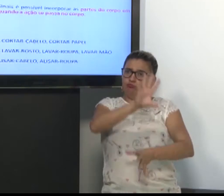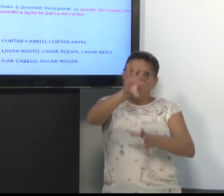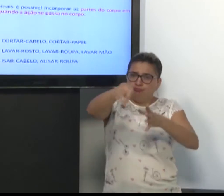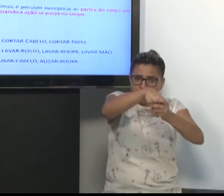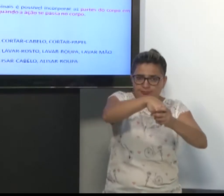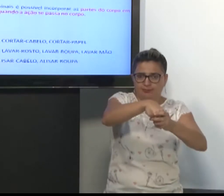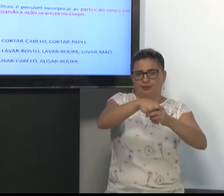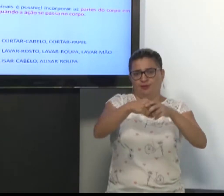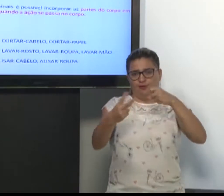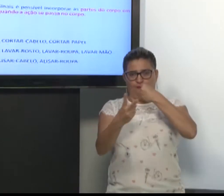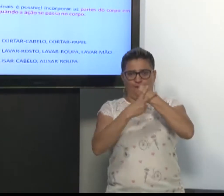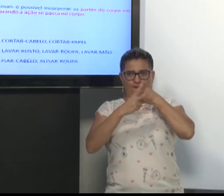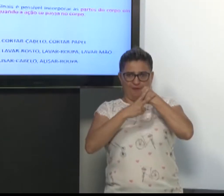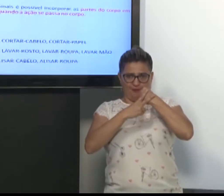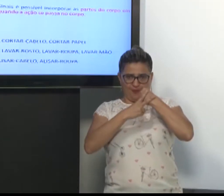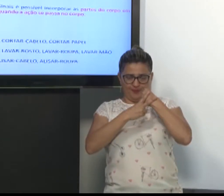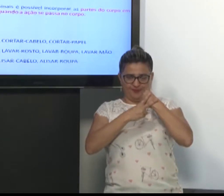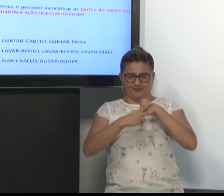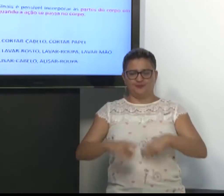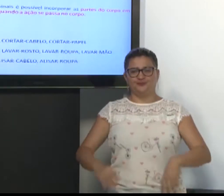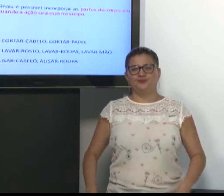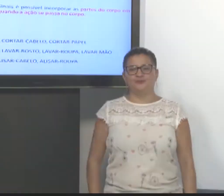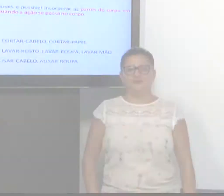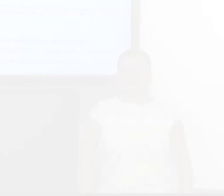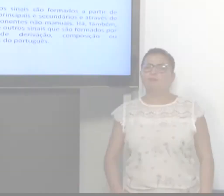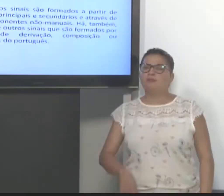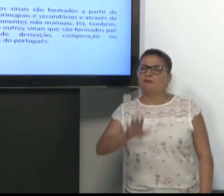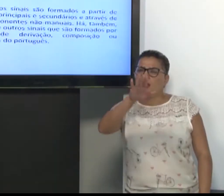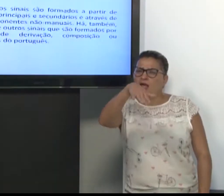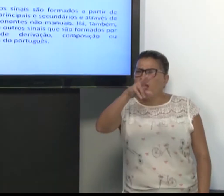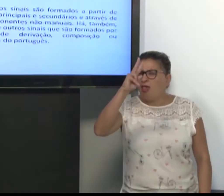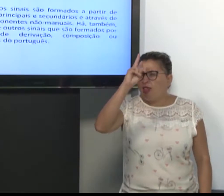aproveita o classificador das partes do corpo e incorpora o verbo também.